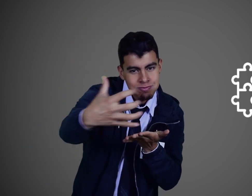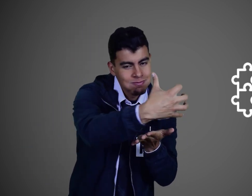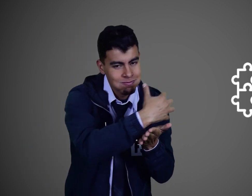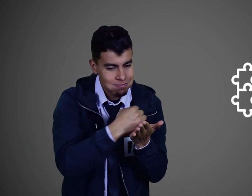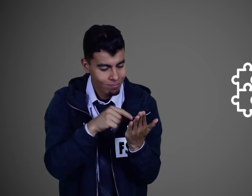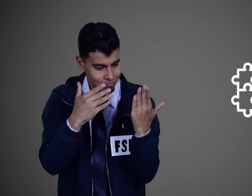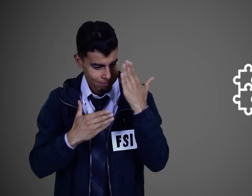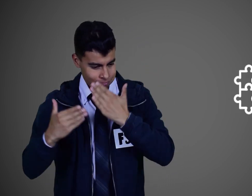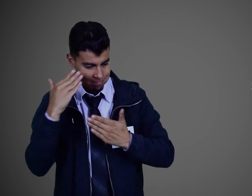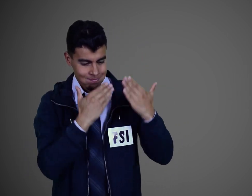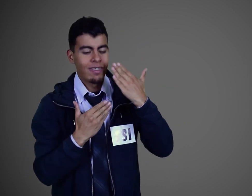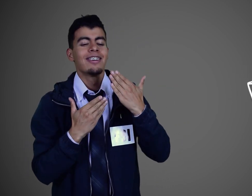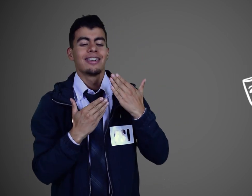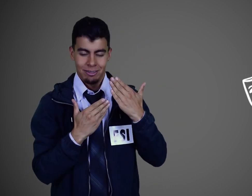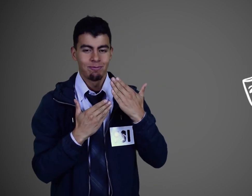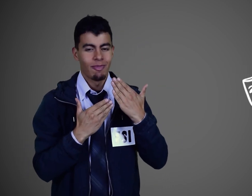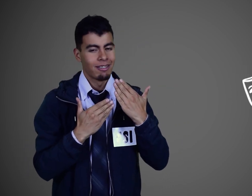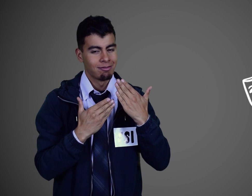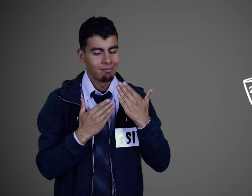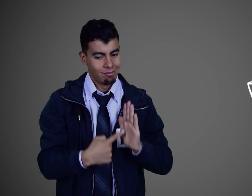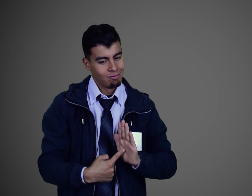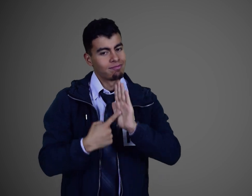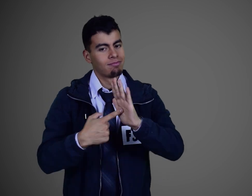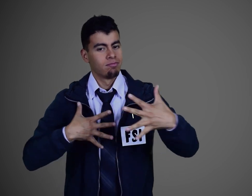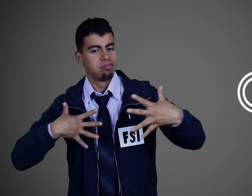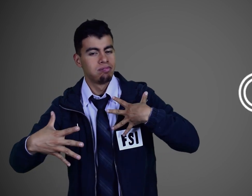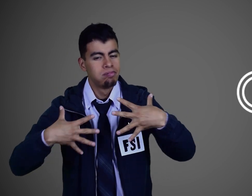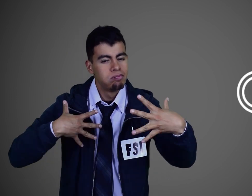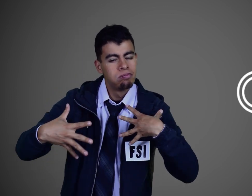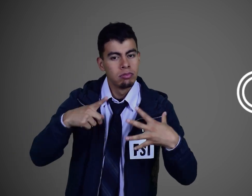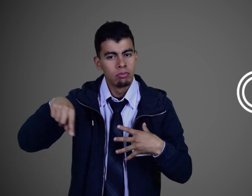realizaremos dramatizados que te darán un poco de claridad y contribuirán a tu comprensión.